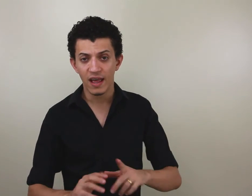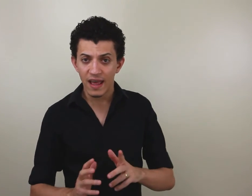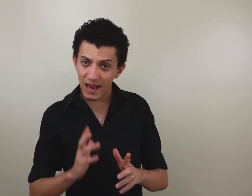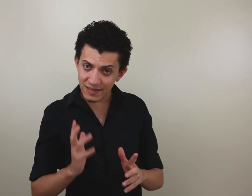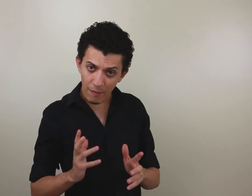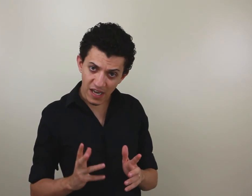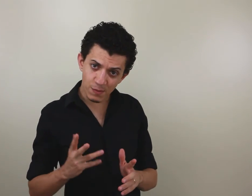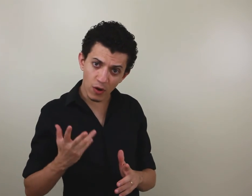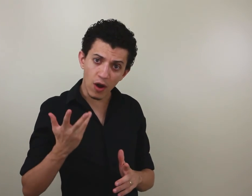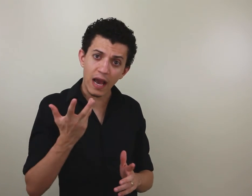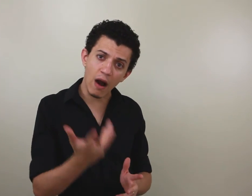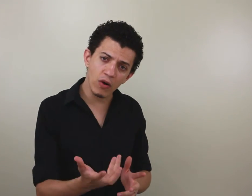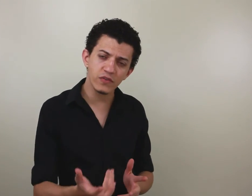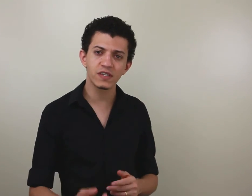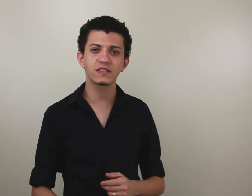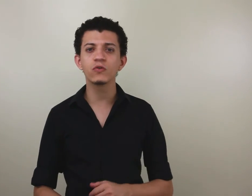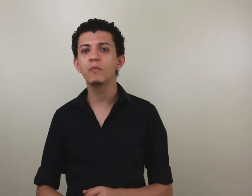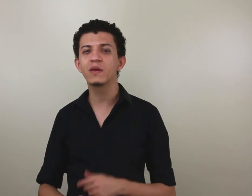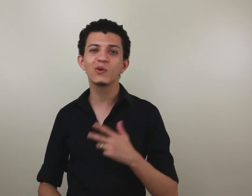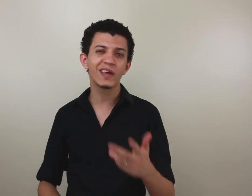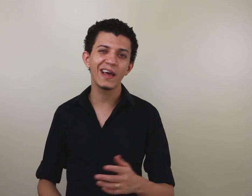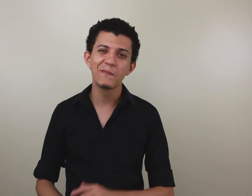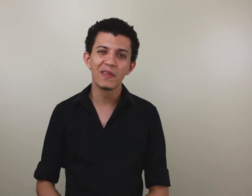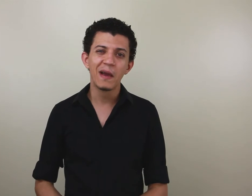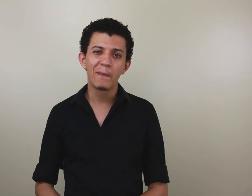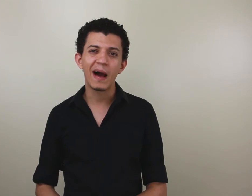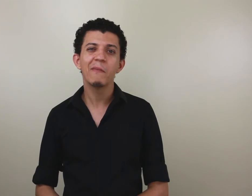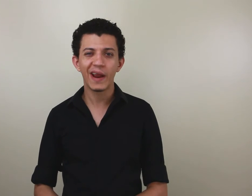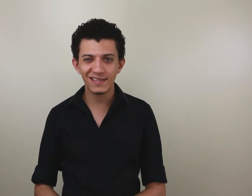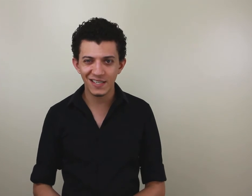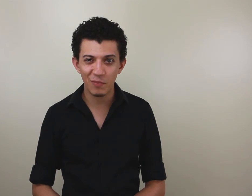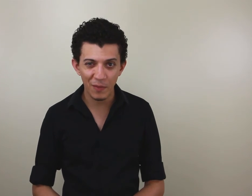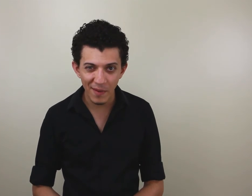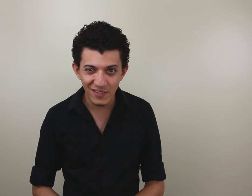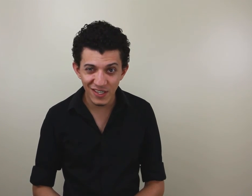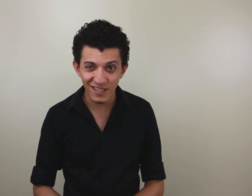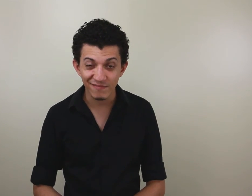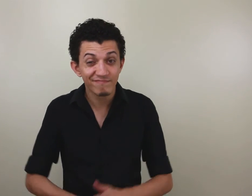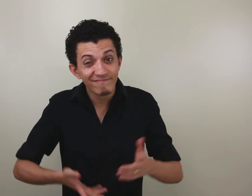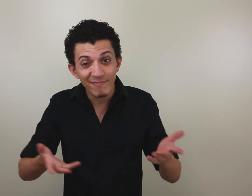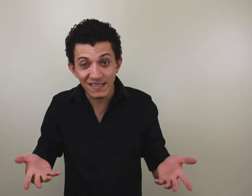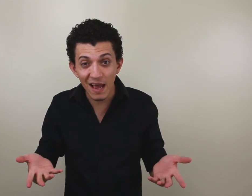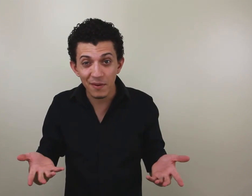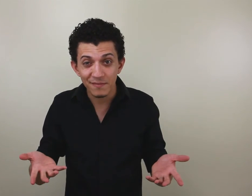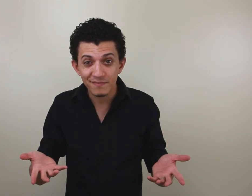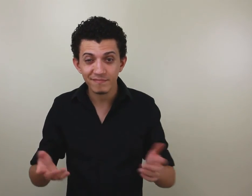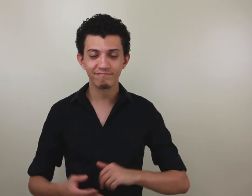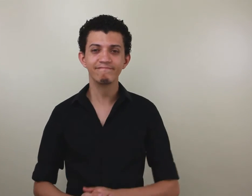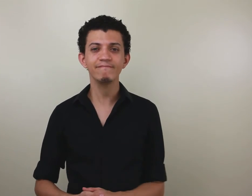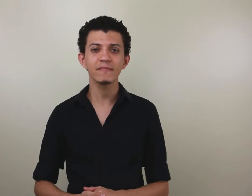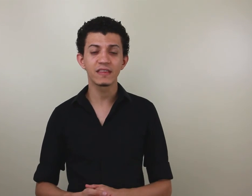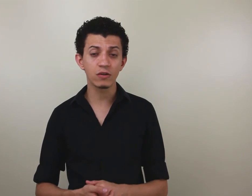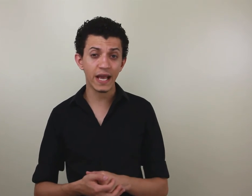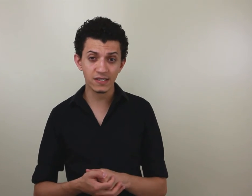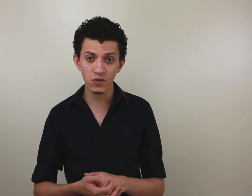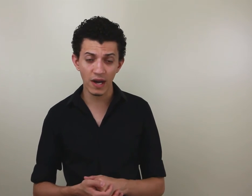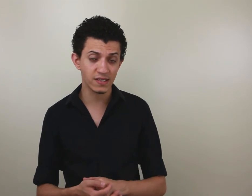Ele está mais para o local onde você está dormindo do que para a moradia propriamente dita. Percebe? Então, tem essas nuances.